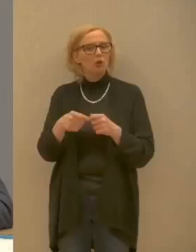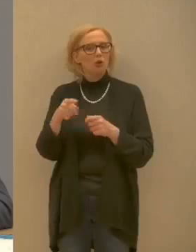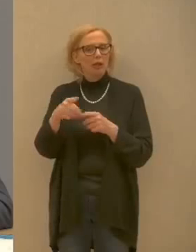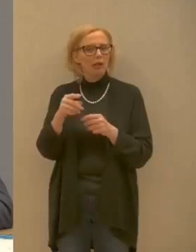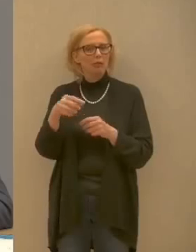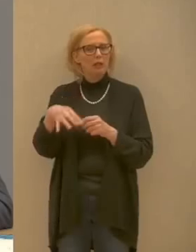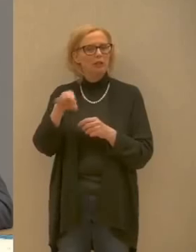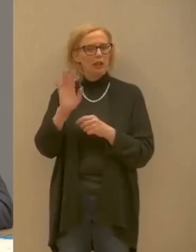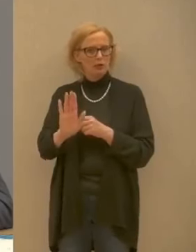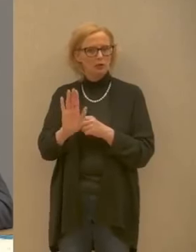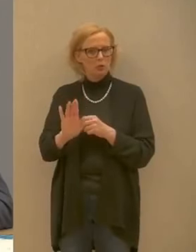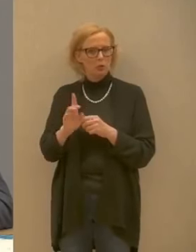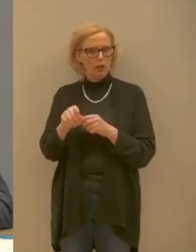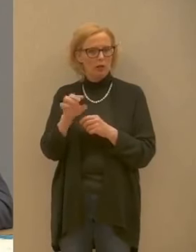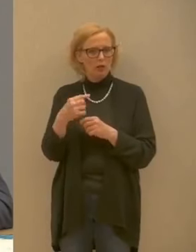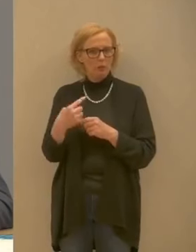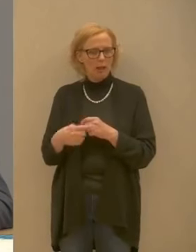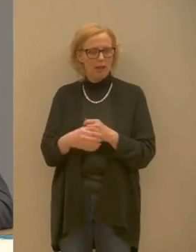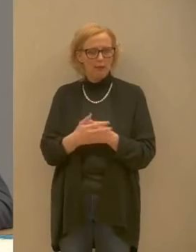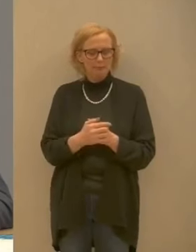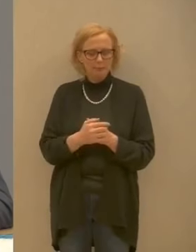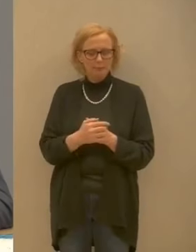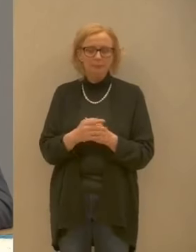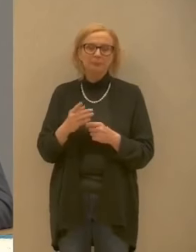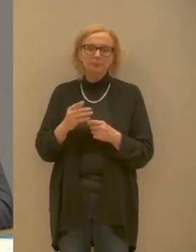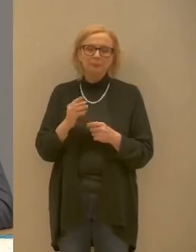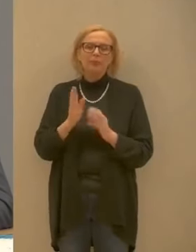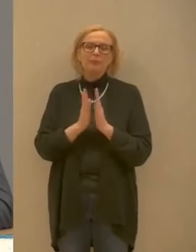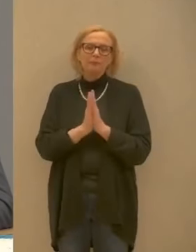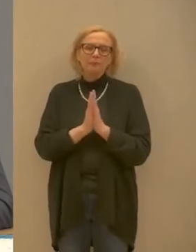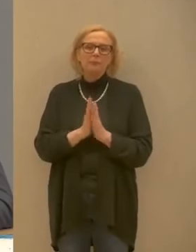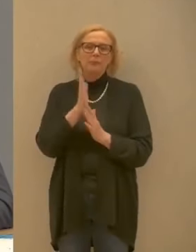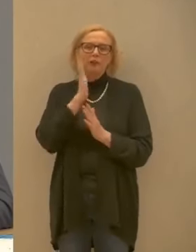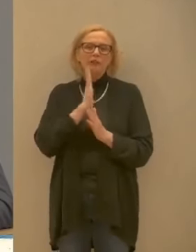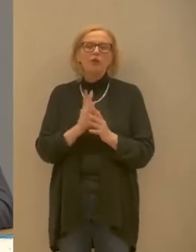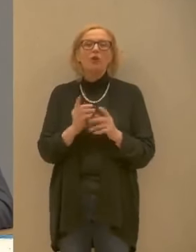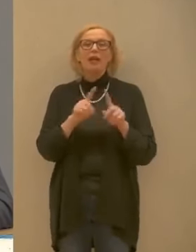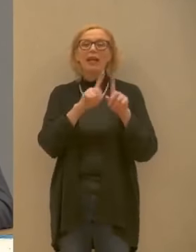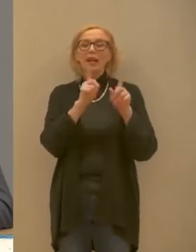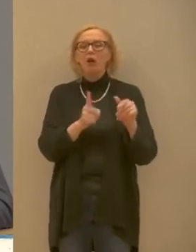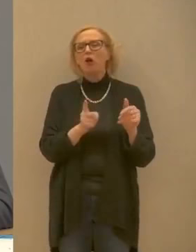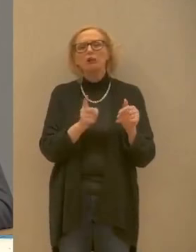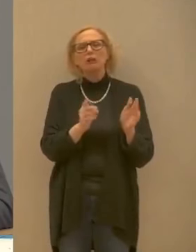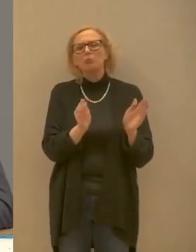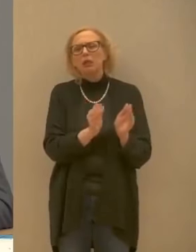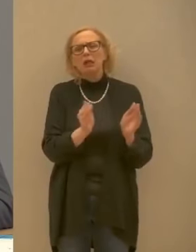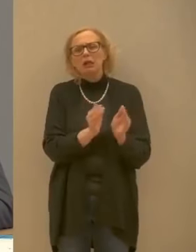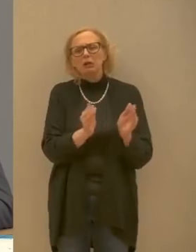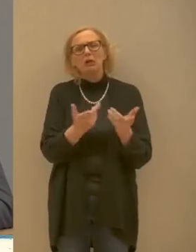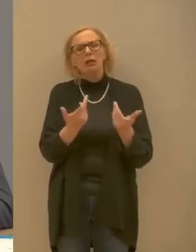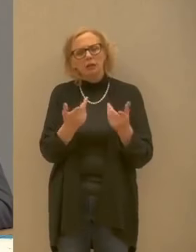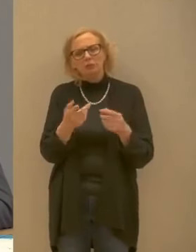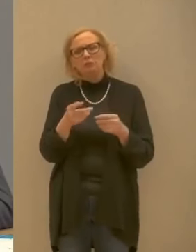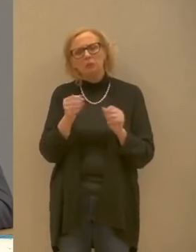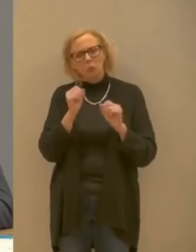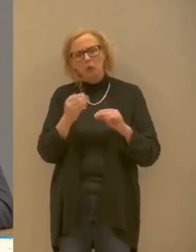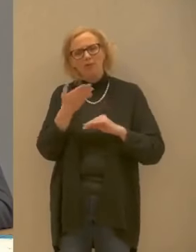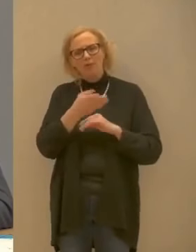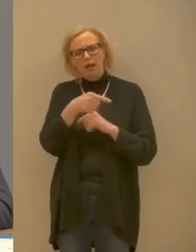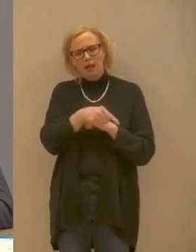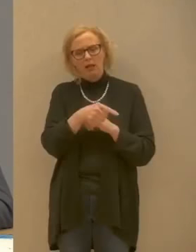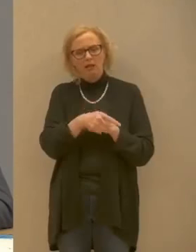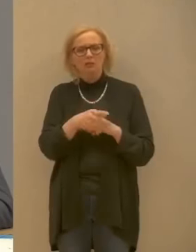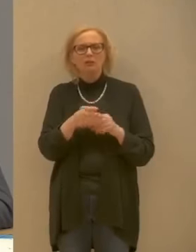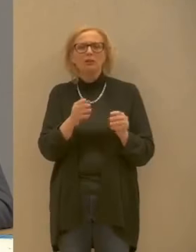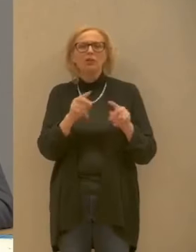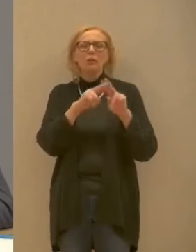cooperazione l'invito ad andare lo rifaccio nei piccoli negozi che ci sono sono anche un valore della nostra comunità perché abbiamo